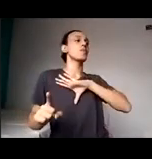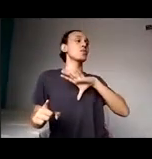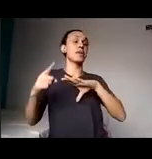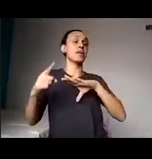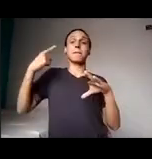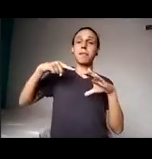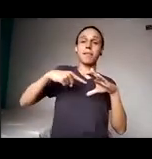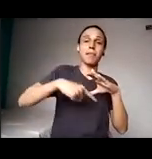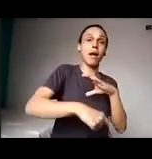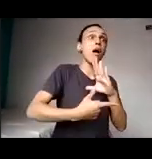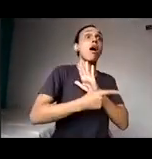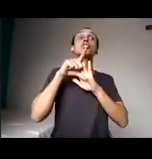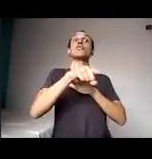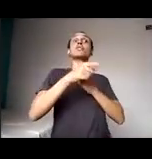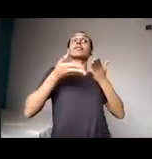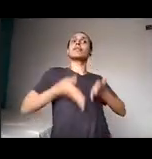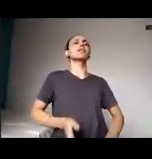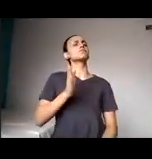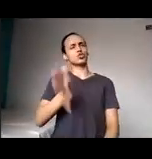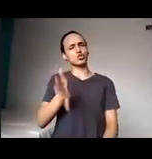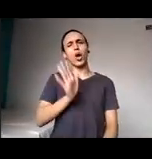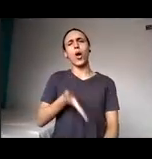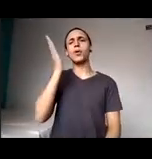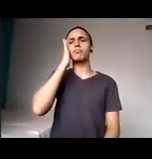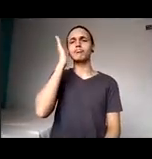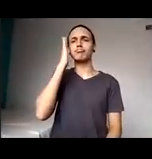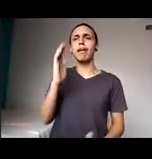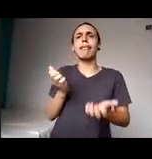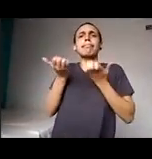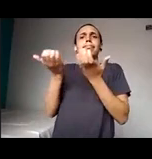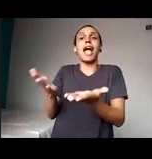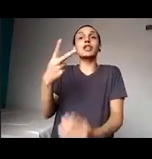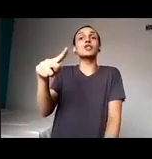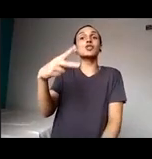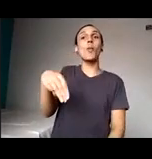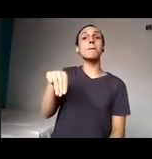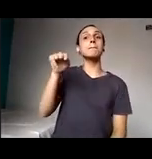nascer. E, além disso, vamos dar a ela uma condição